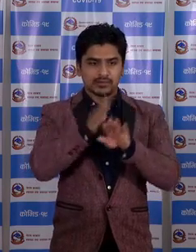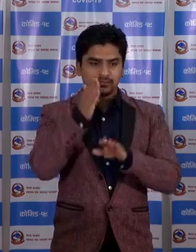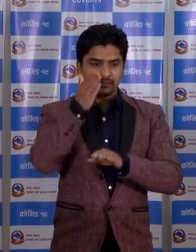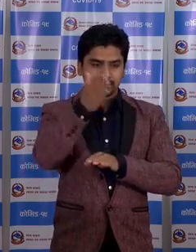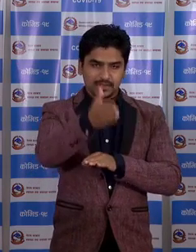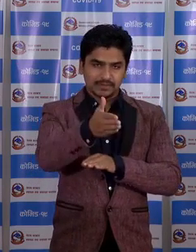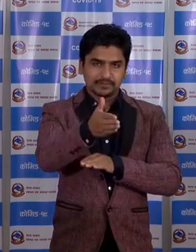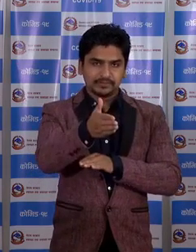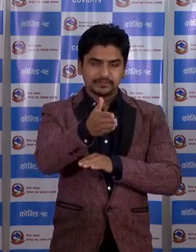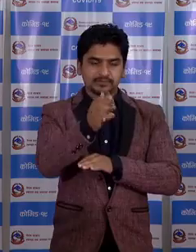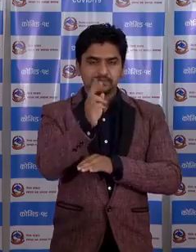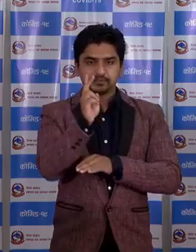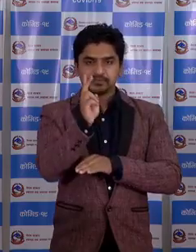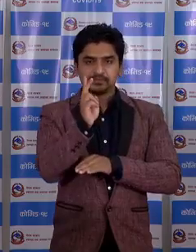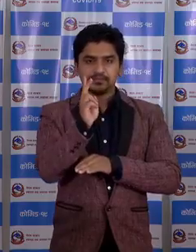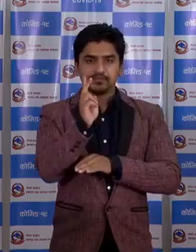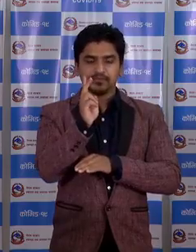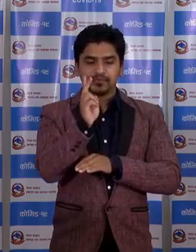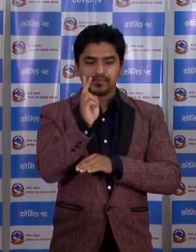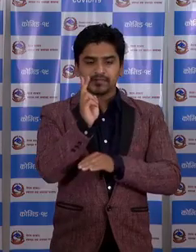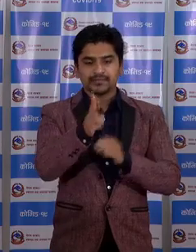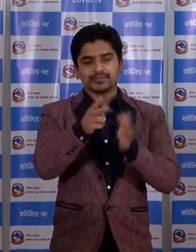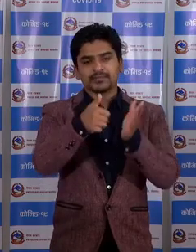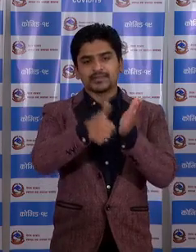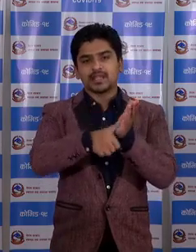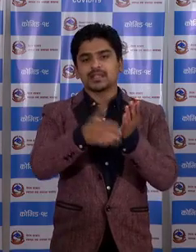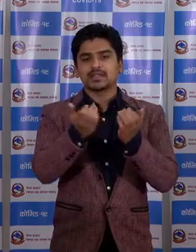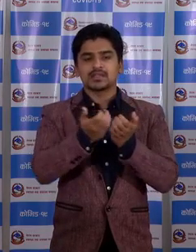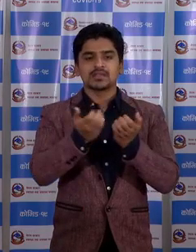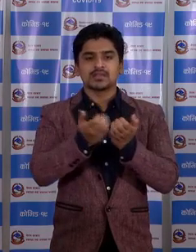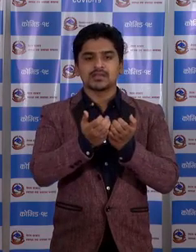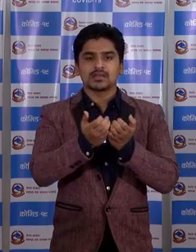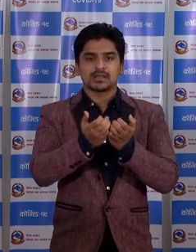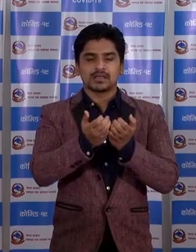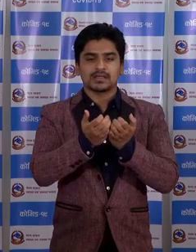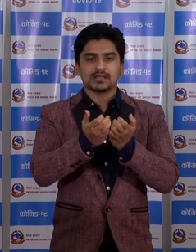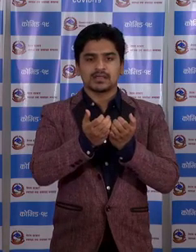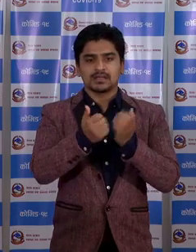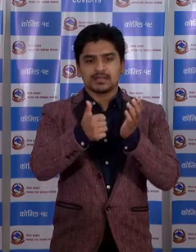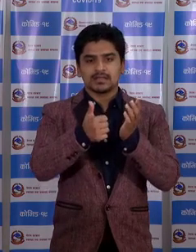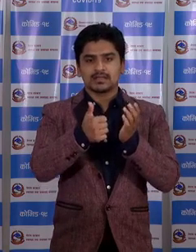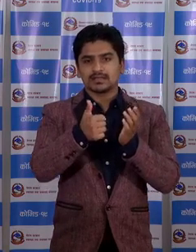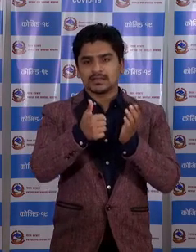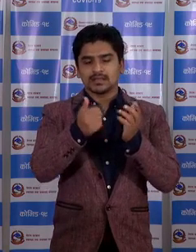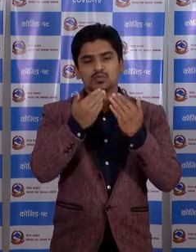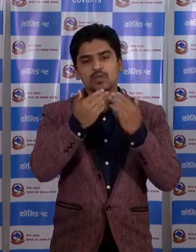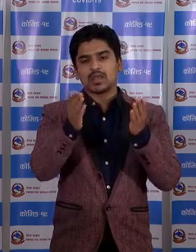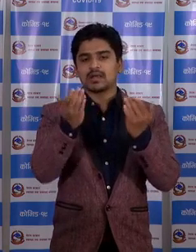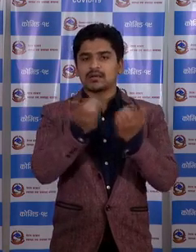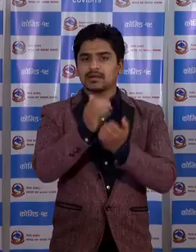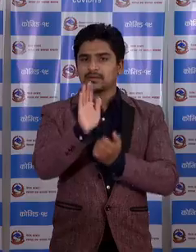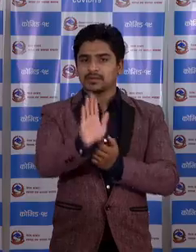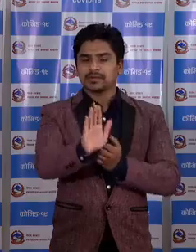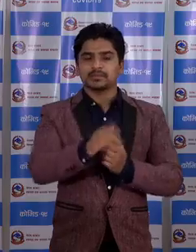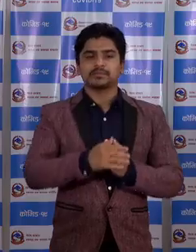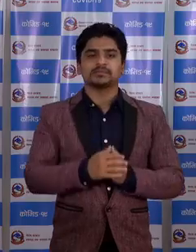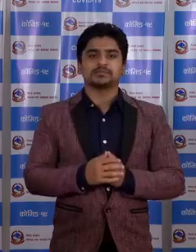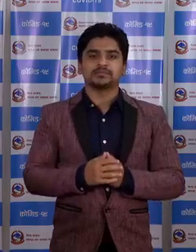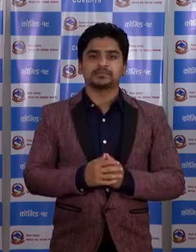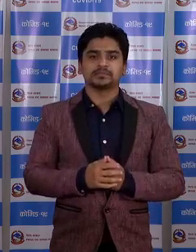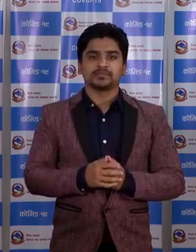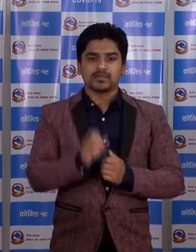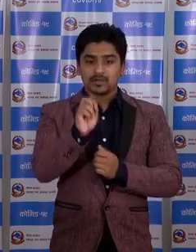र तेस्ट गराउने PCR विदिवाट गराउने टेस्ट साई खुल्ला गरियेकु छौ।